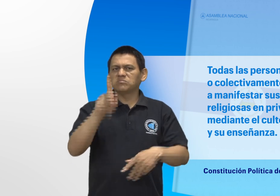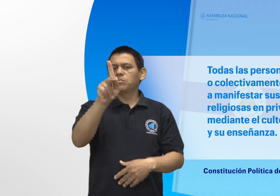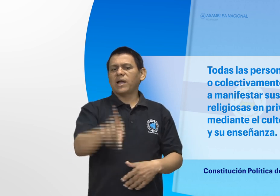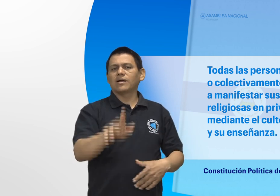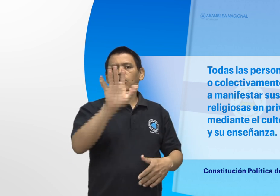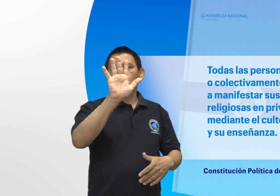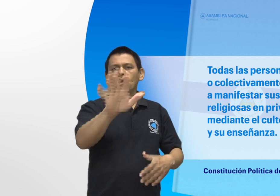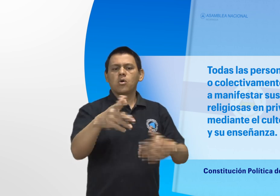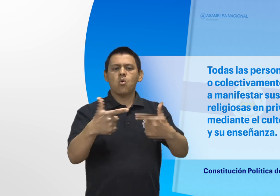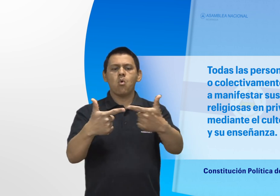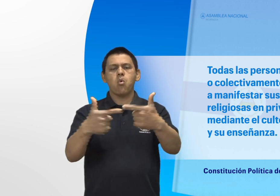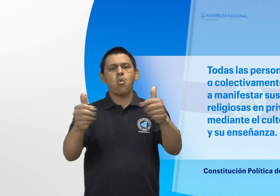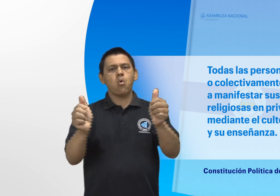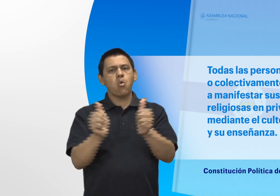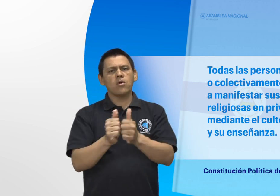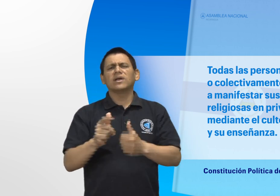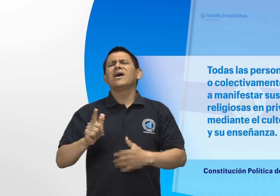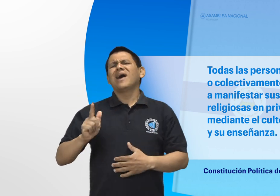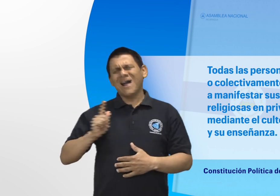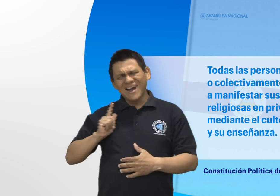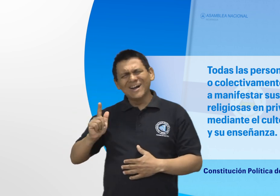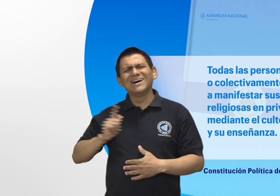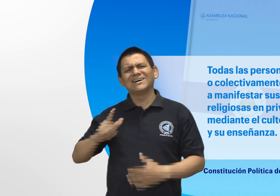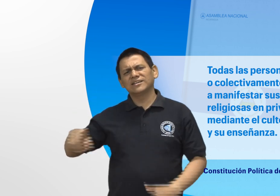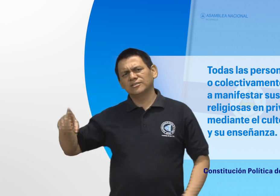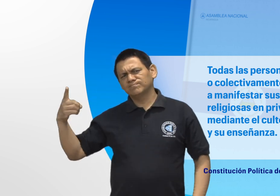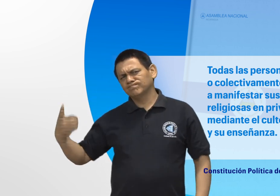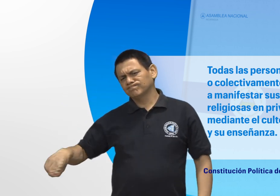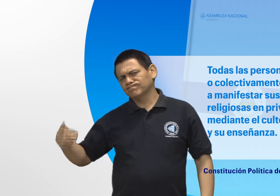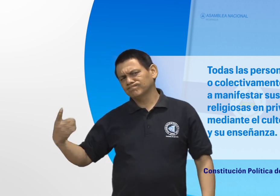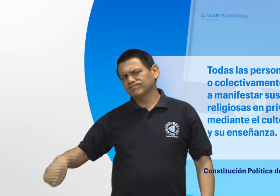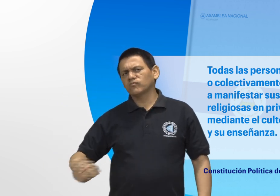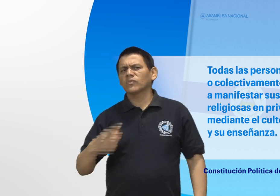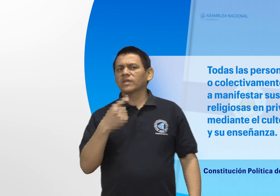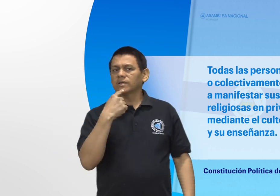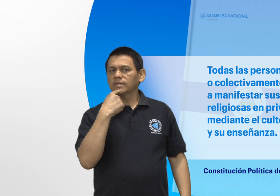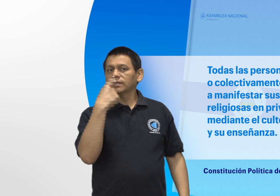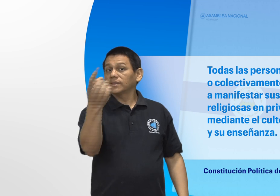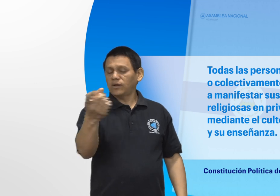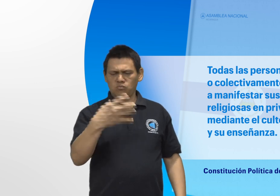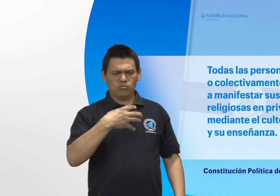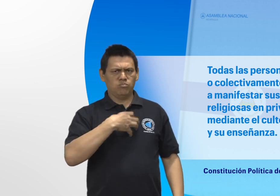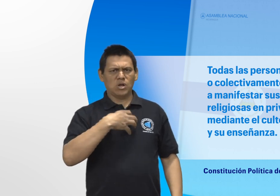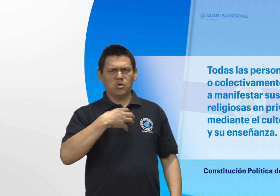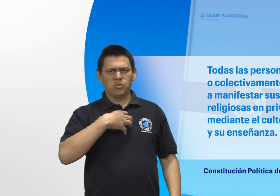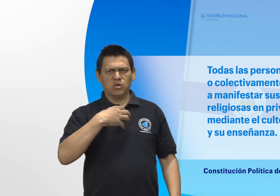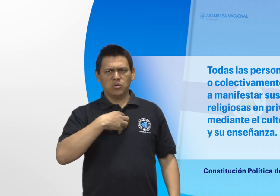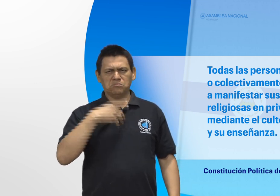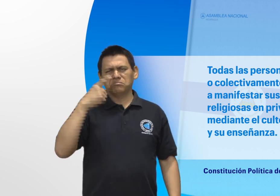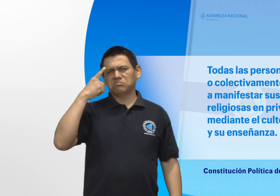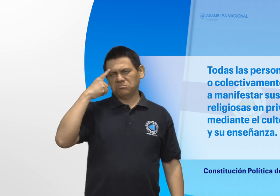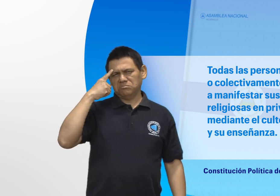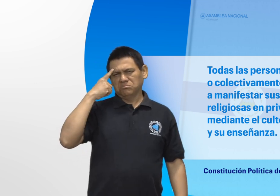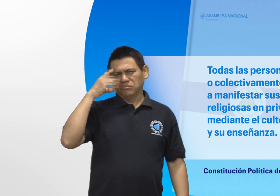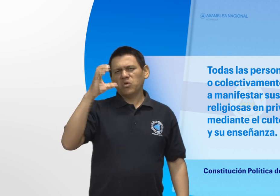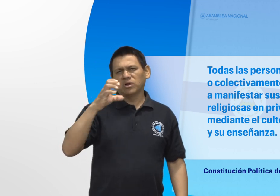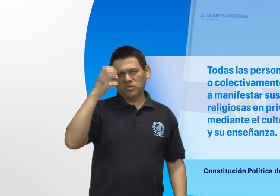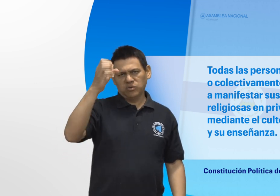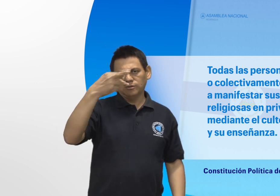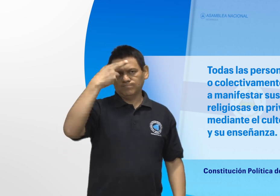Música Todas las personas, individuales o colectivamente, tienen derecho a manifestar